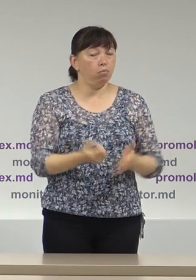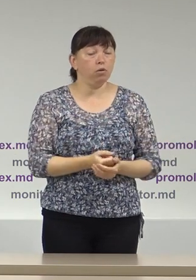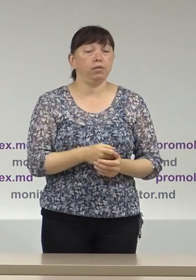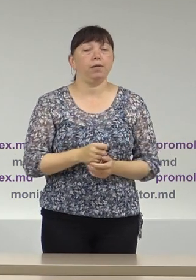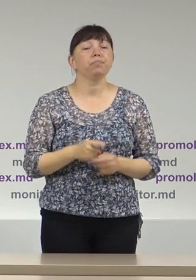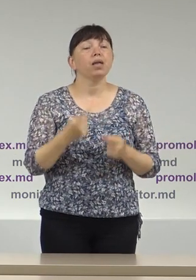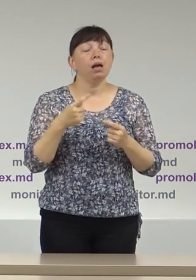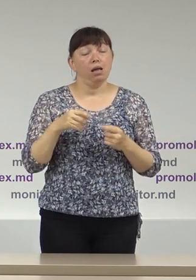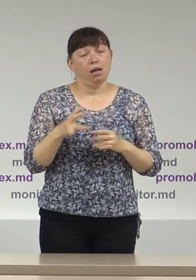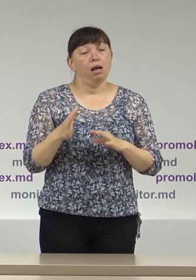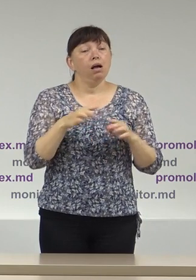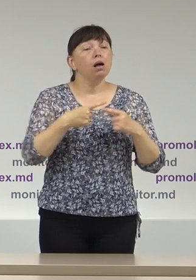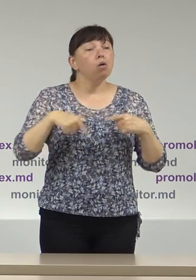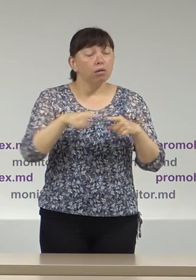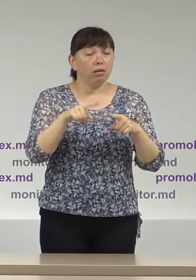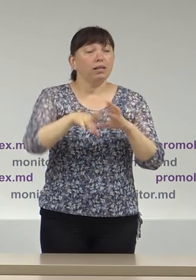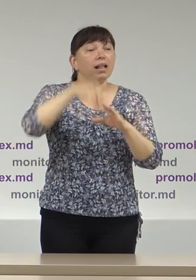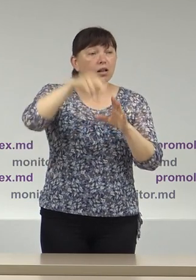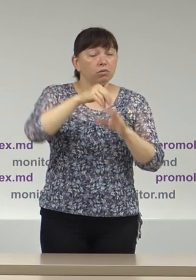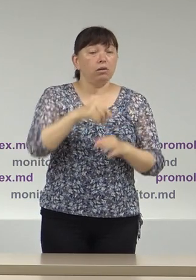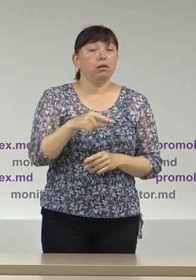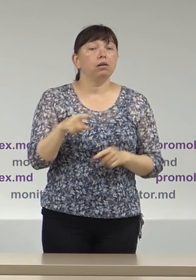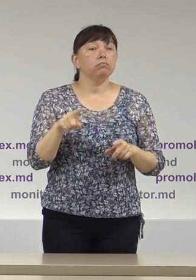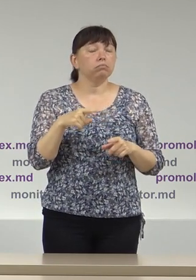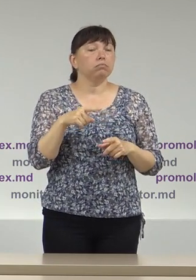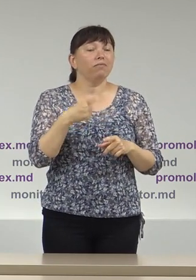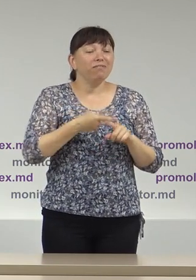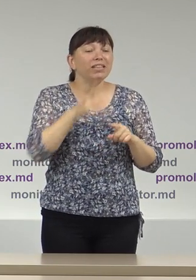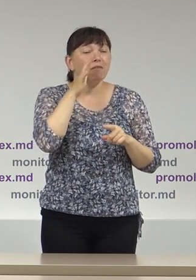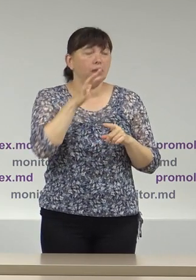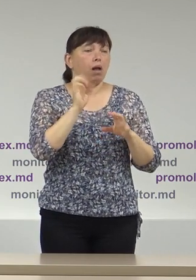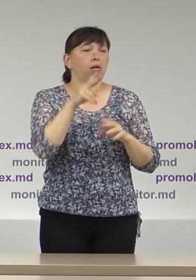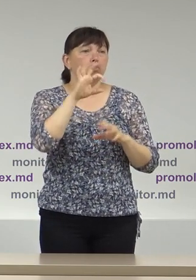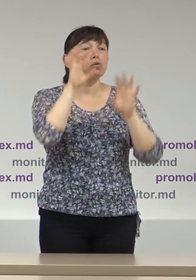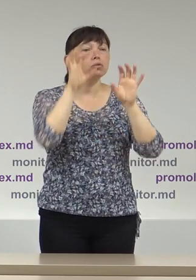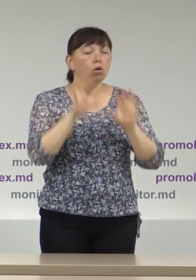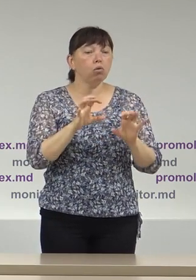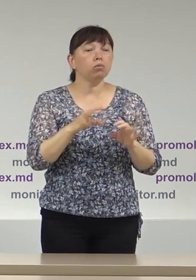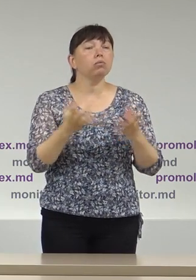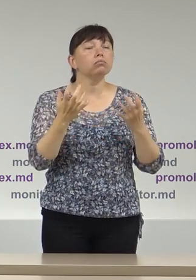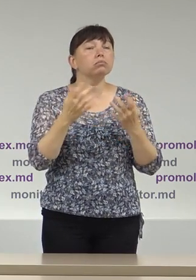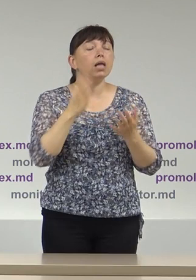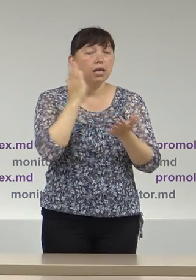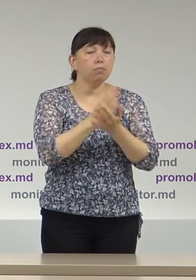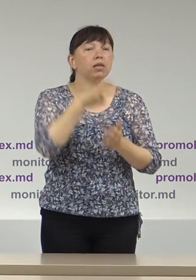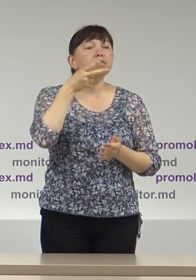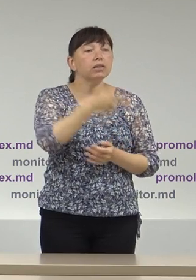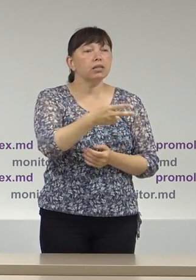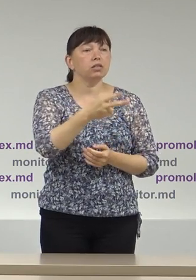perioada de referință a raportului, au constituit, de asemenea, în termenele legale, un număr total de 2